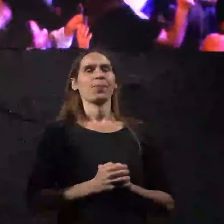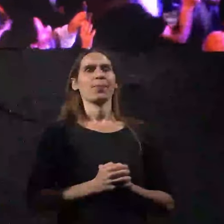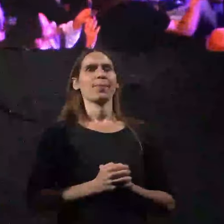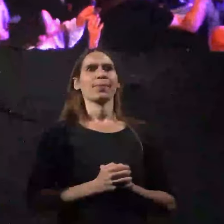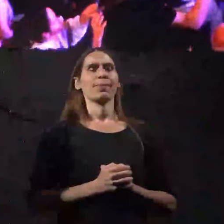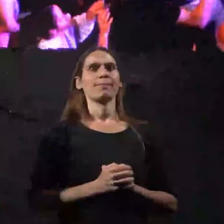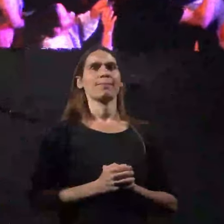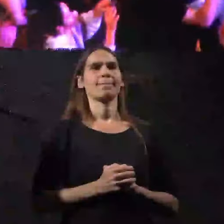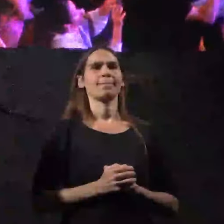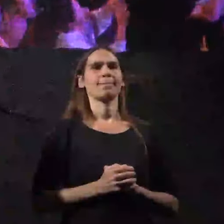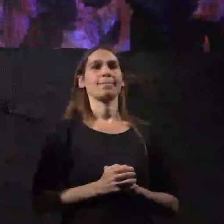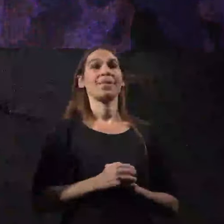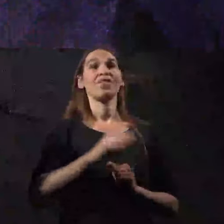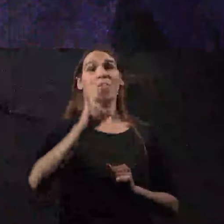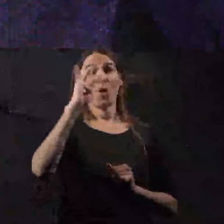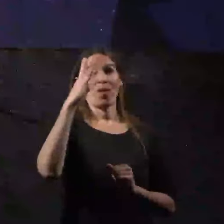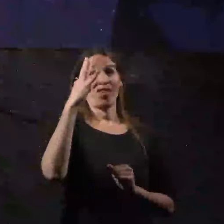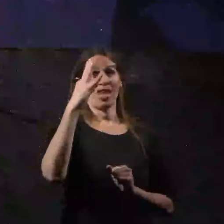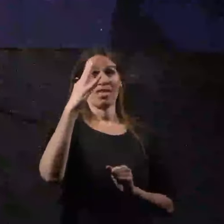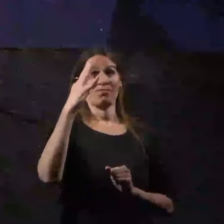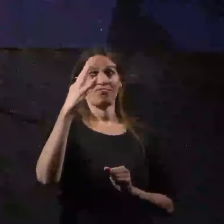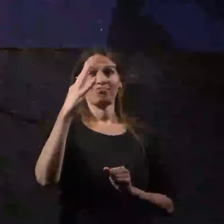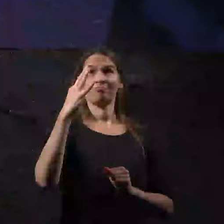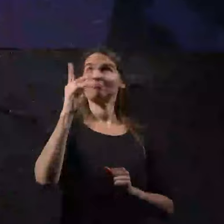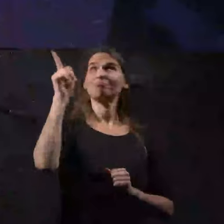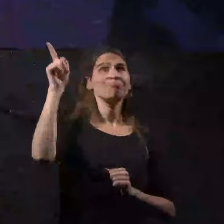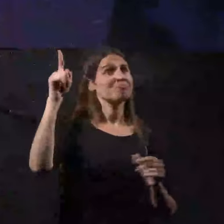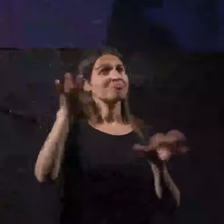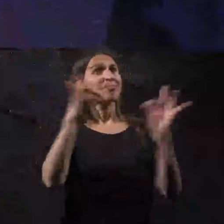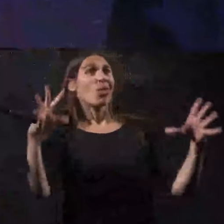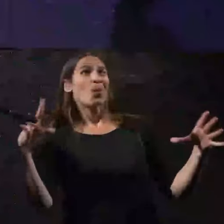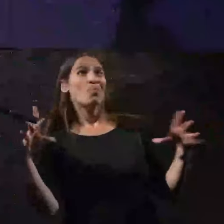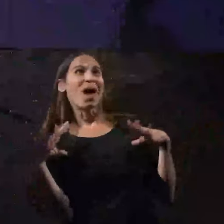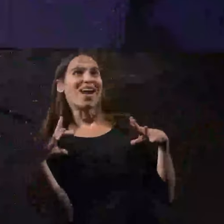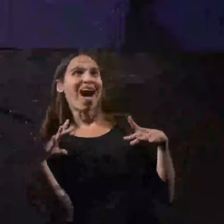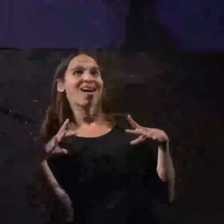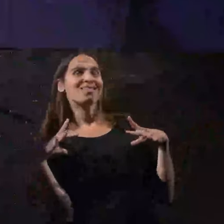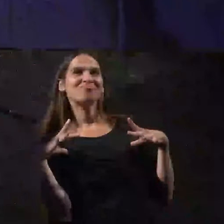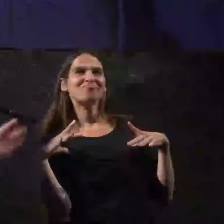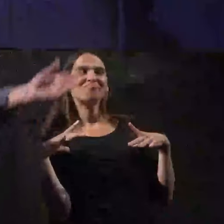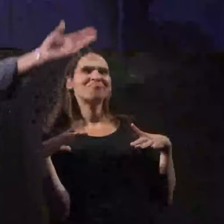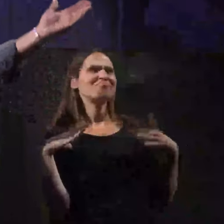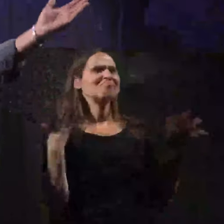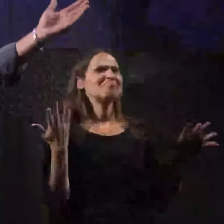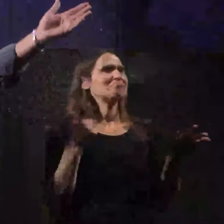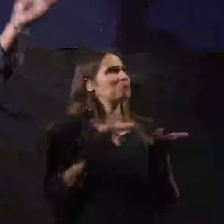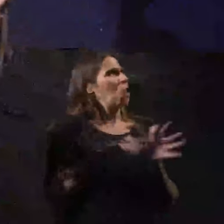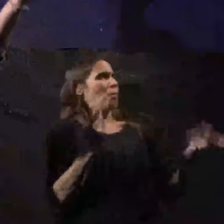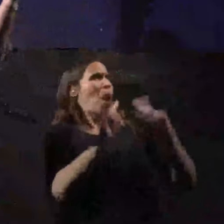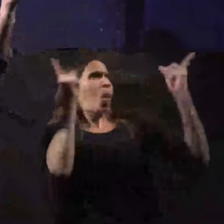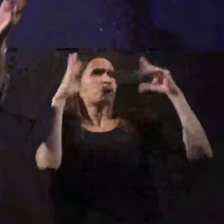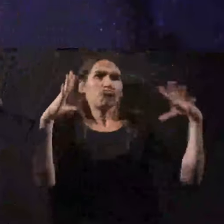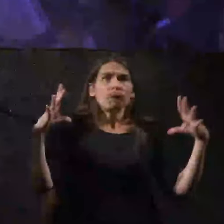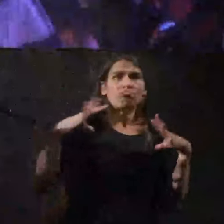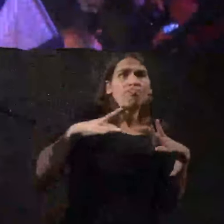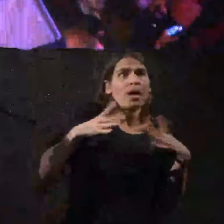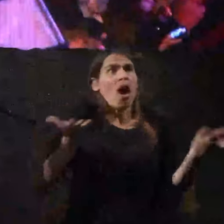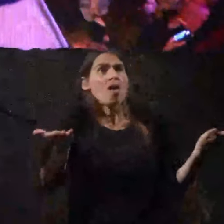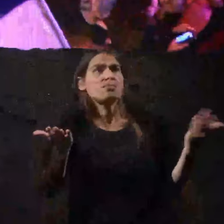וביום רביעי הם יוצאים לפגרה למה לא? פגרה